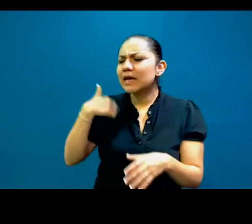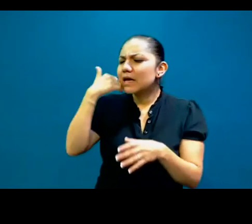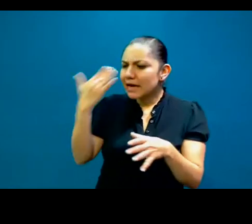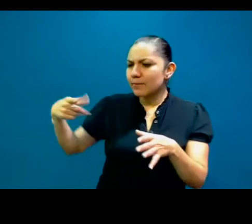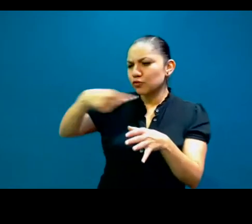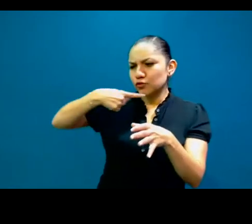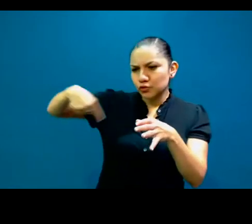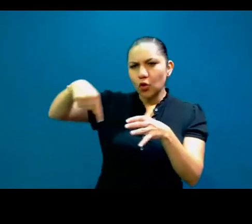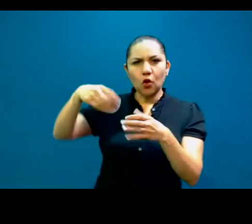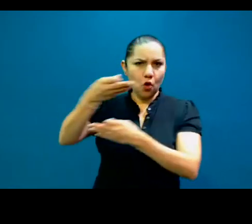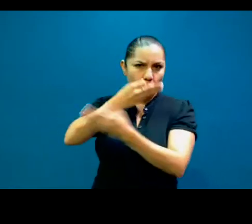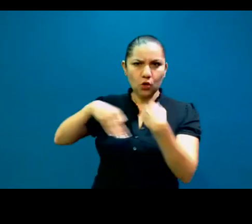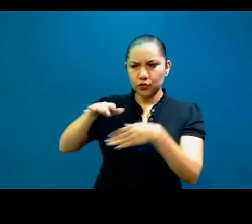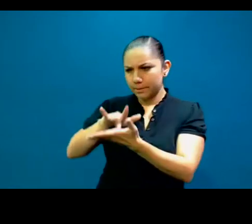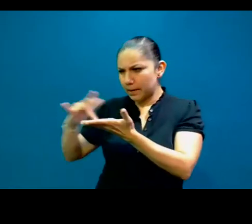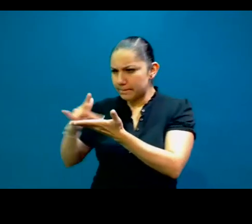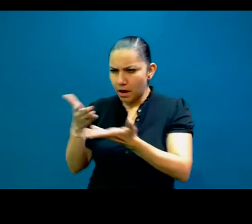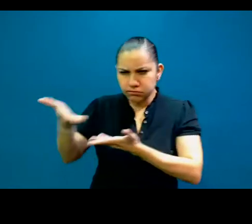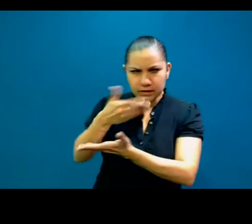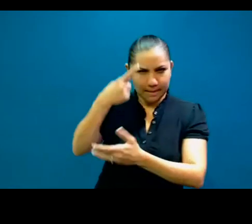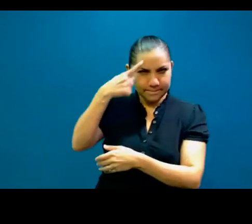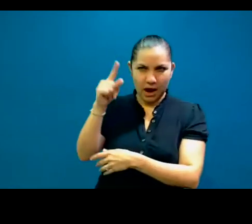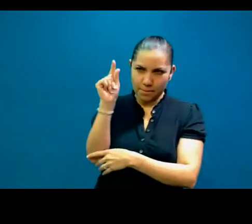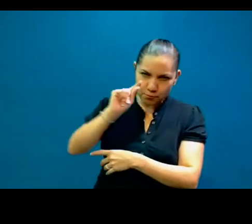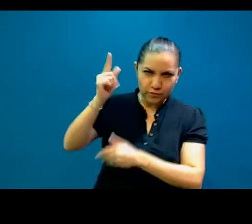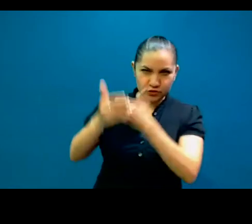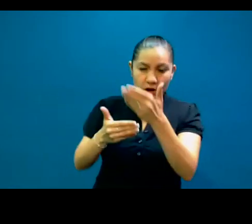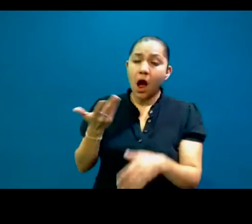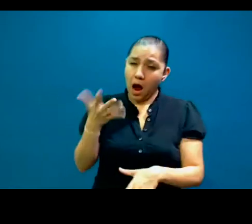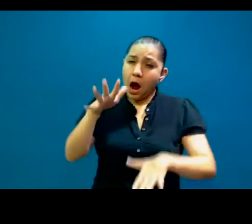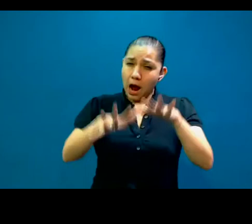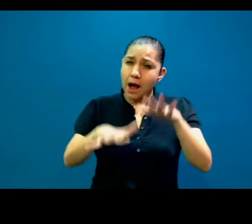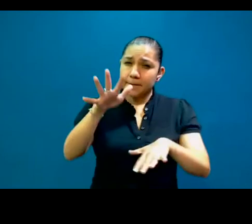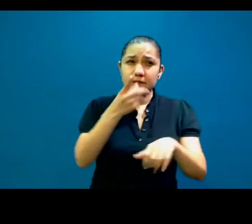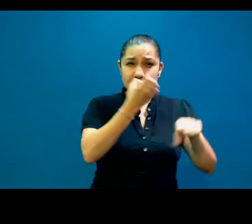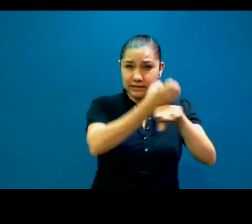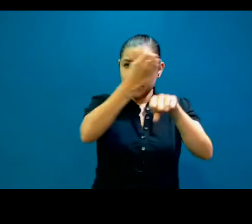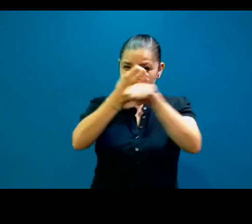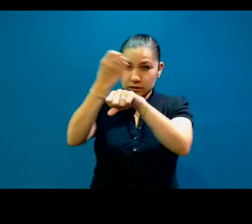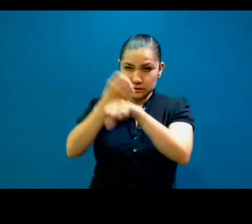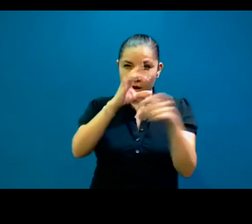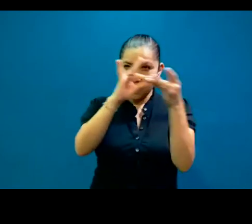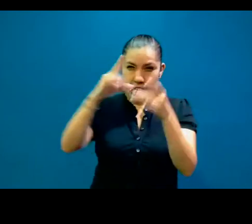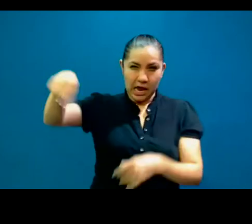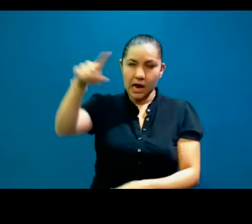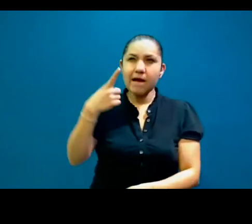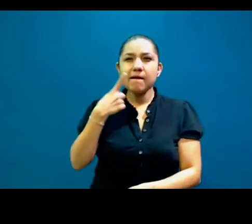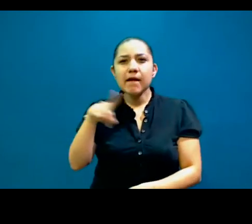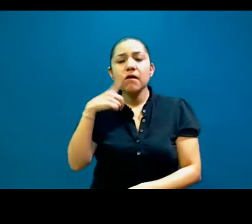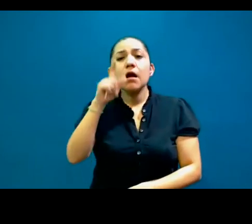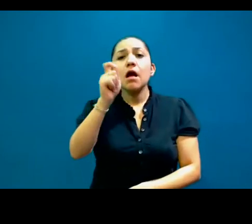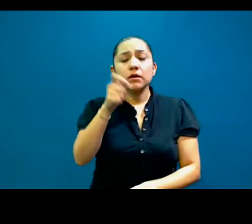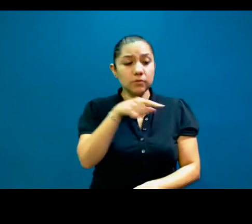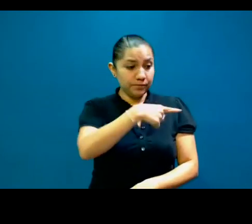compartir, porque algo que sucede en México, una queja muy sentida de los intérpretes de los estados es que todo el conocimiento y casi mucho de la